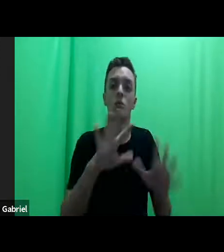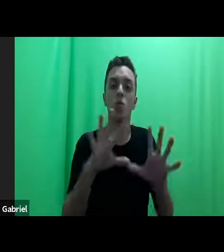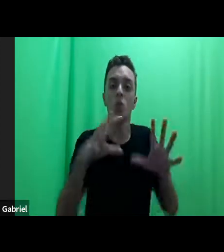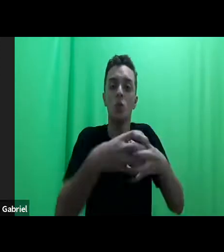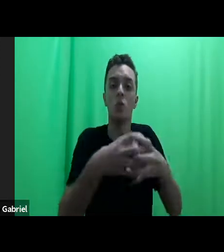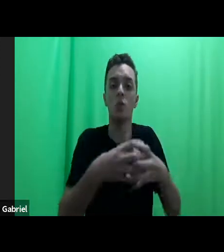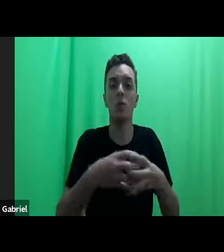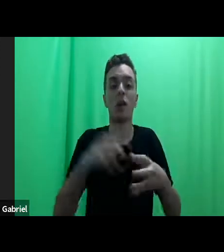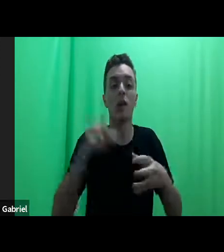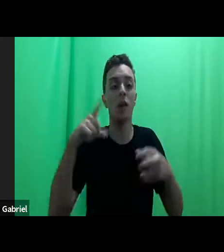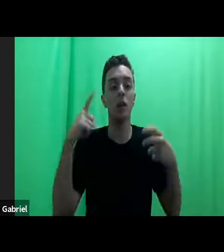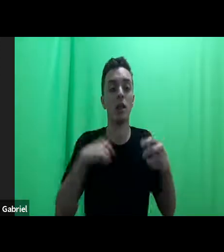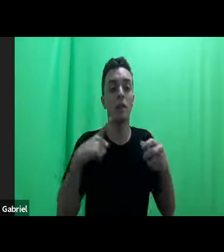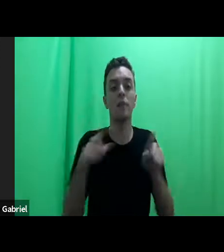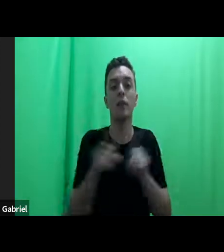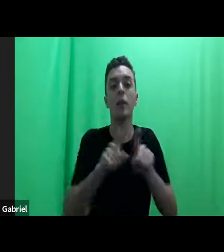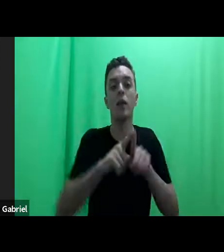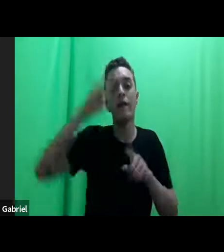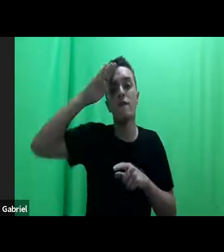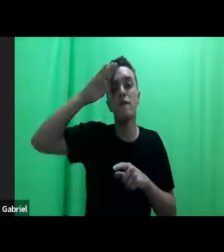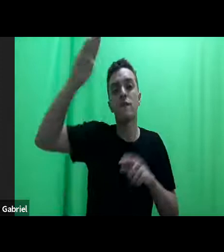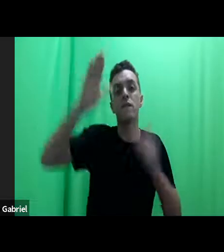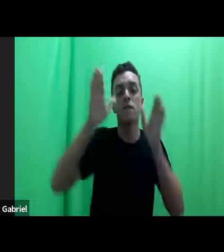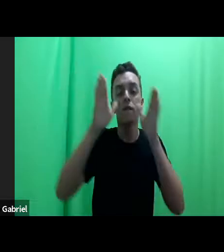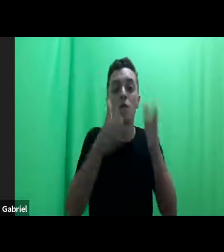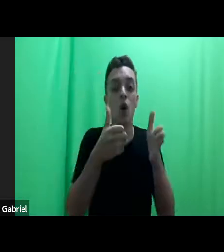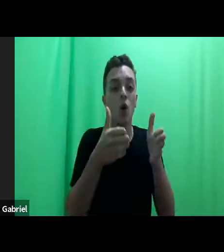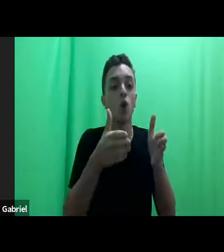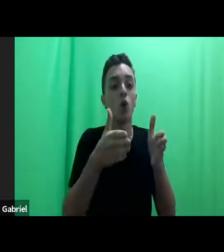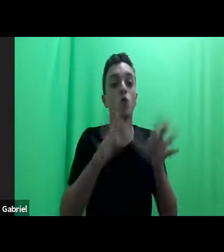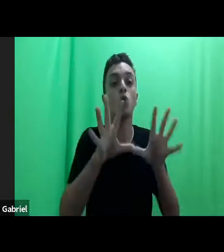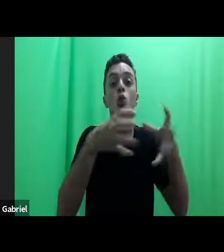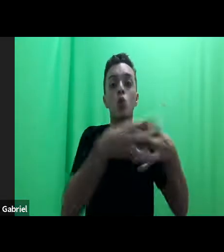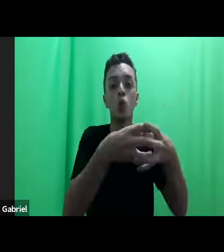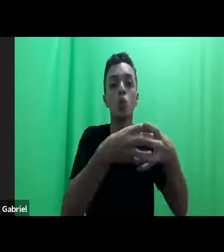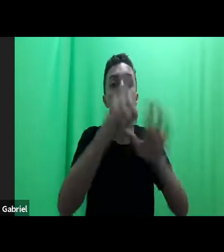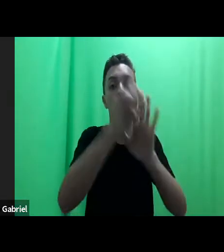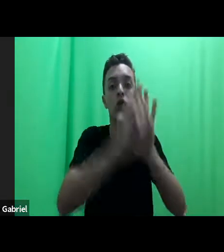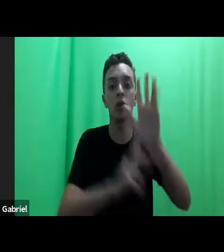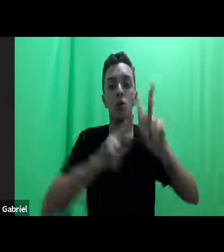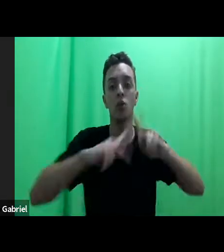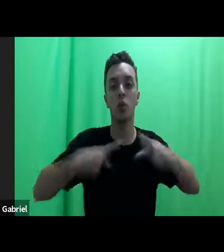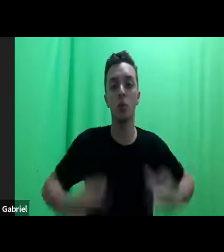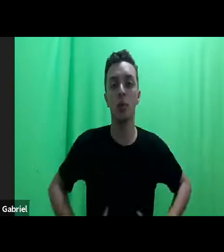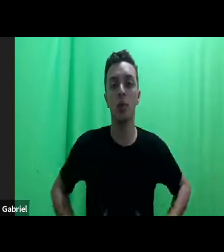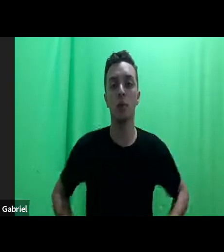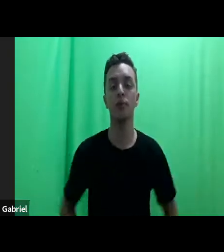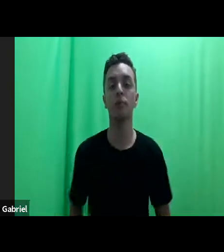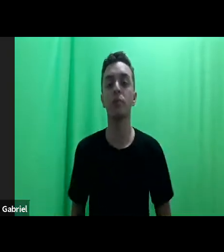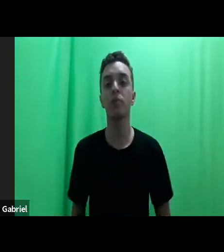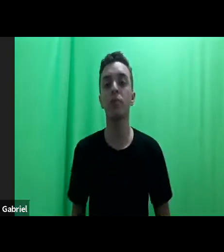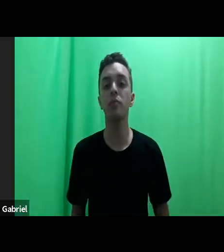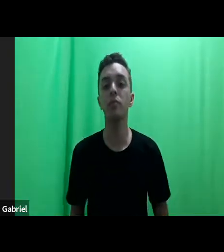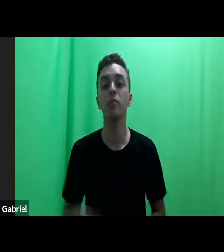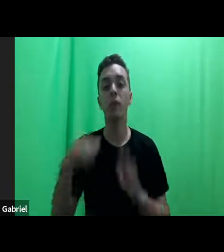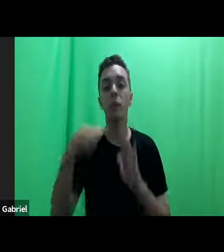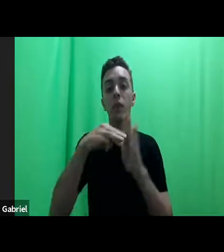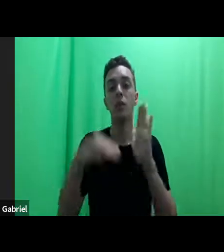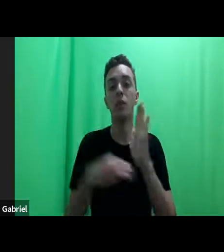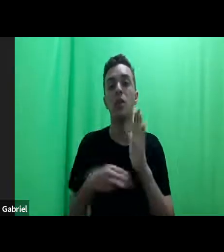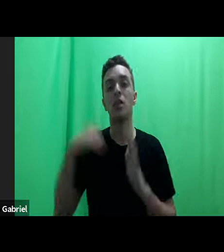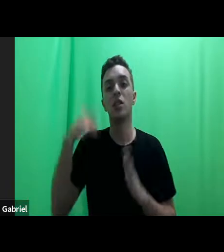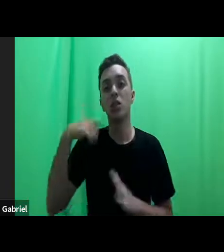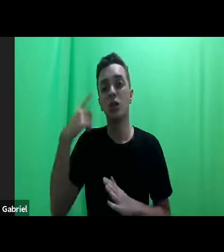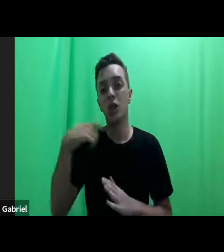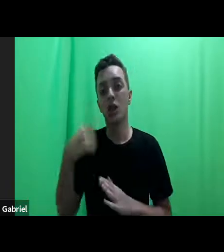ênfase numa perspectiva coletiva dos direitos humanos. A metodologia da advocacia com e não